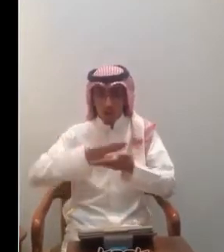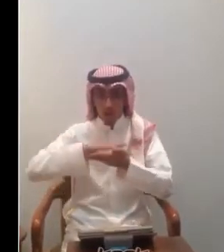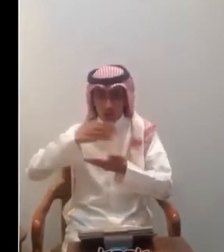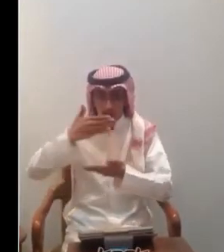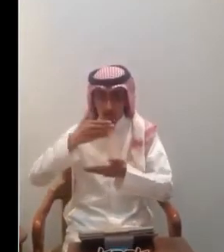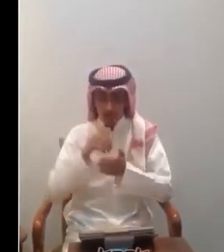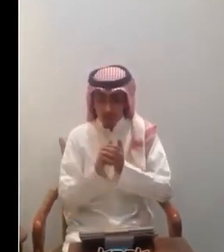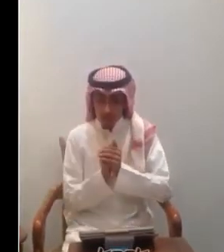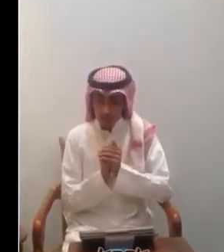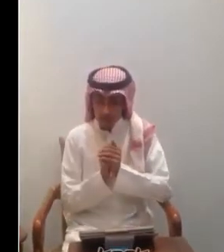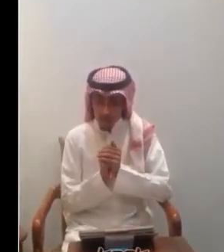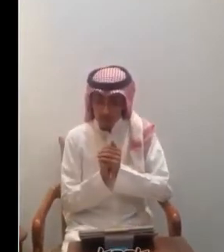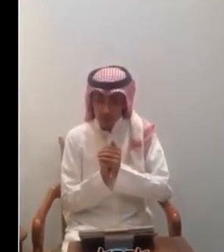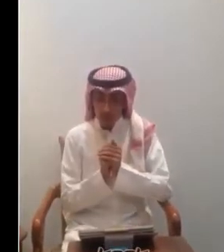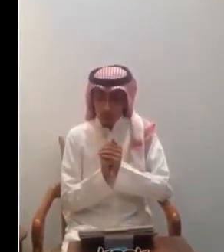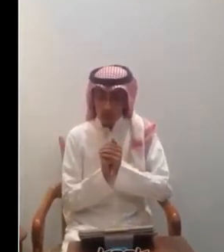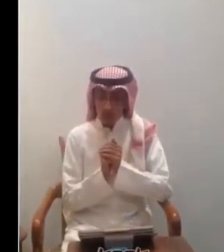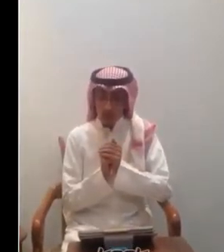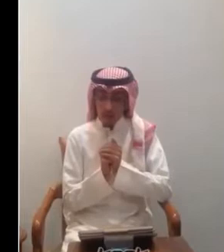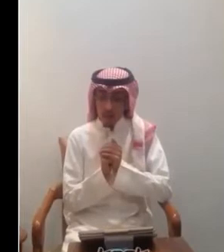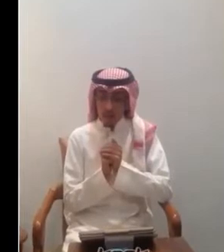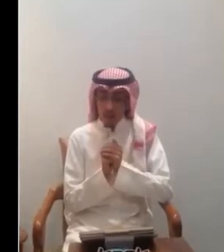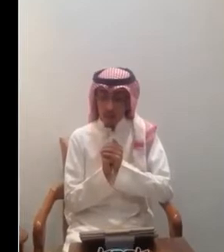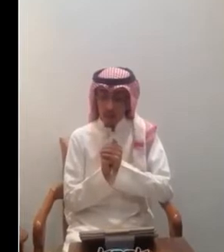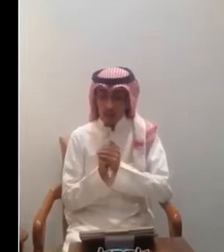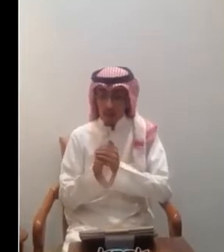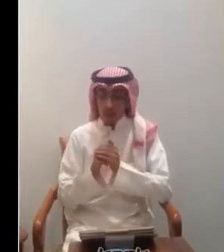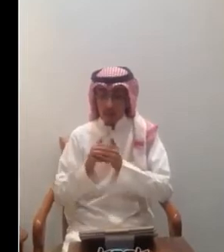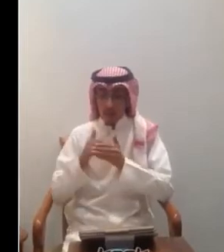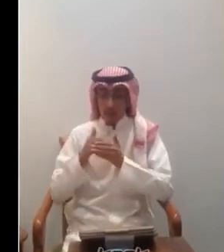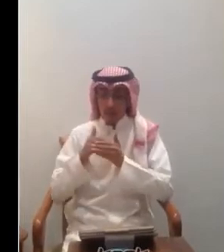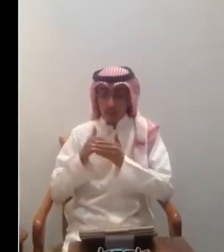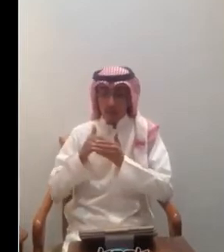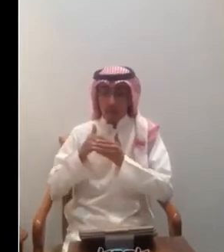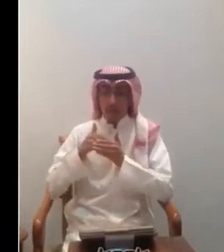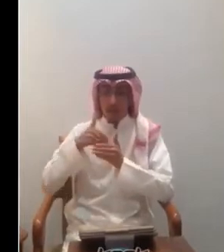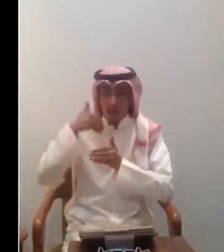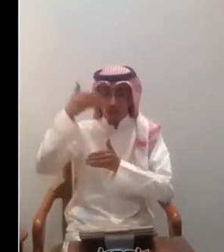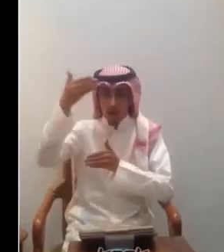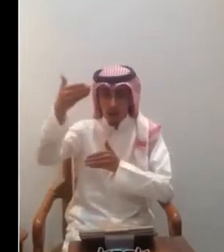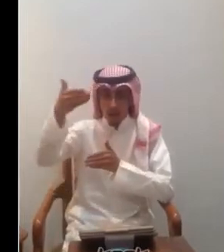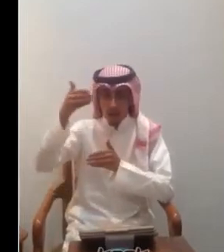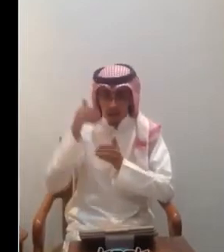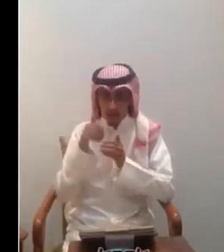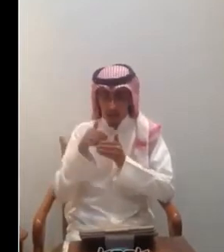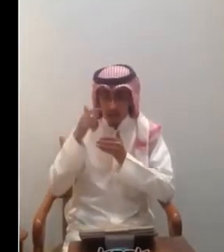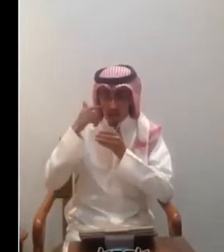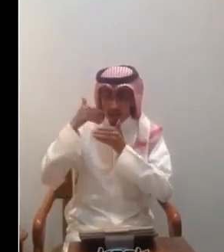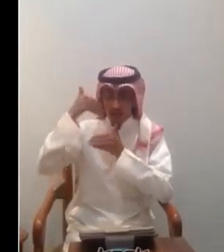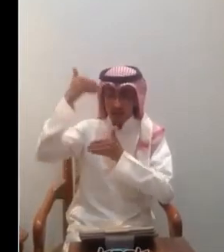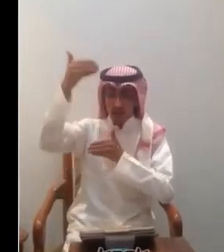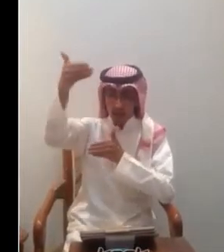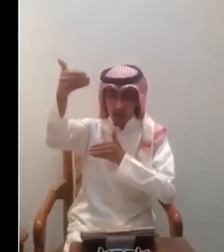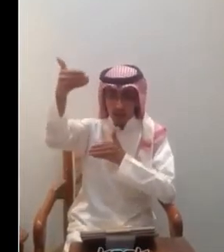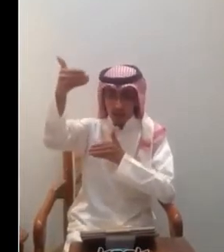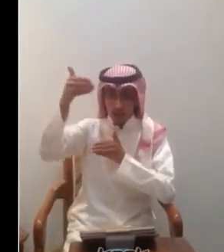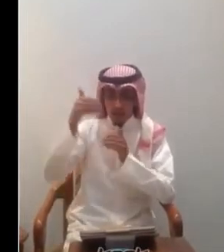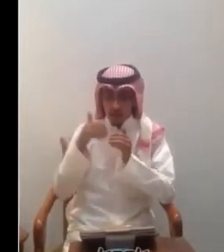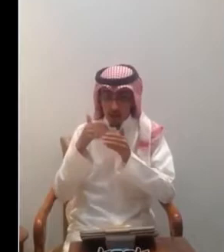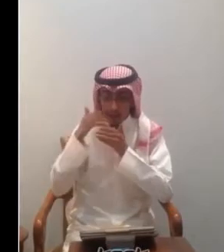بعدين نمشي على الأمل اللي هي النظرة المستقبلية